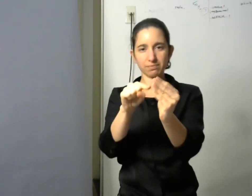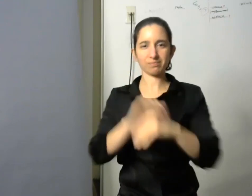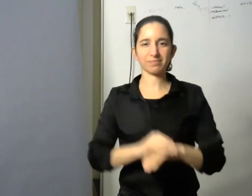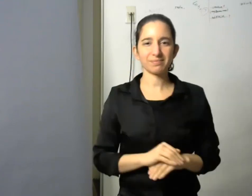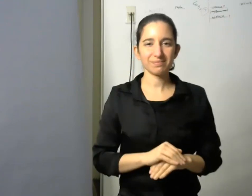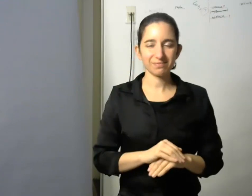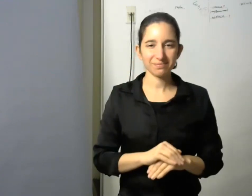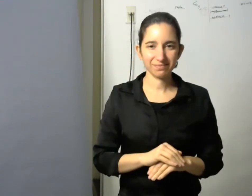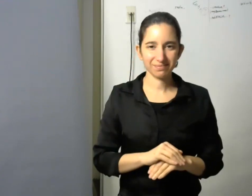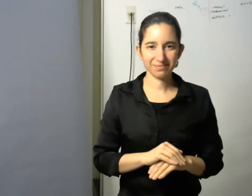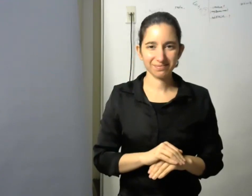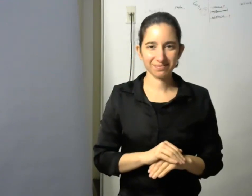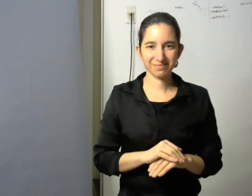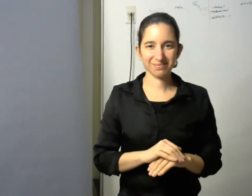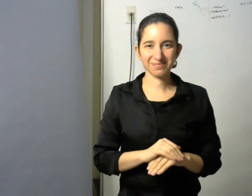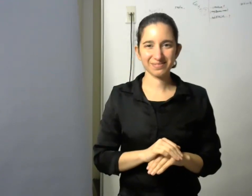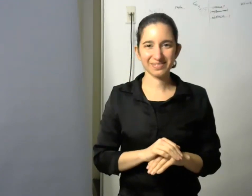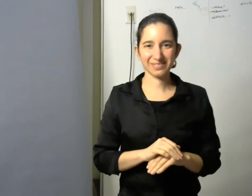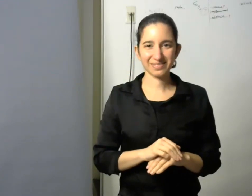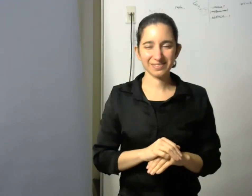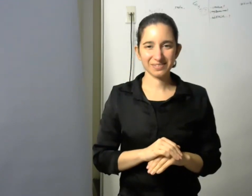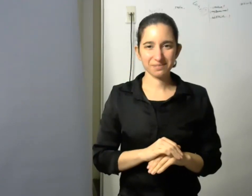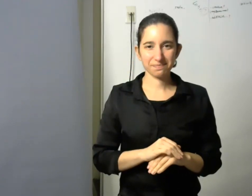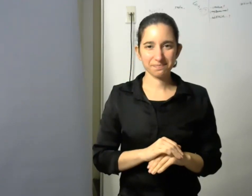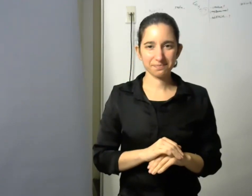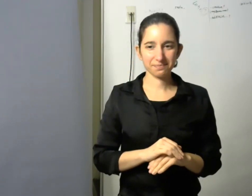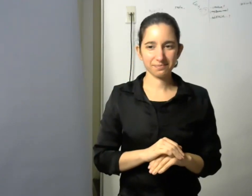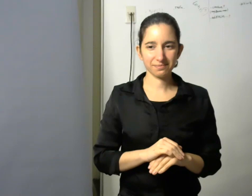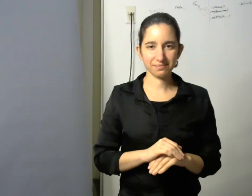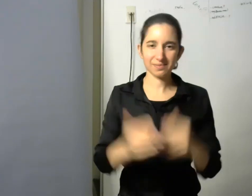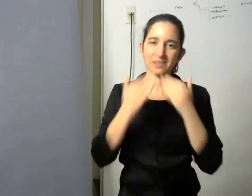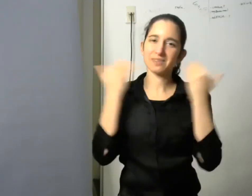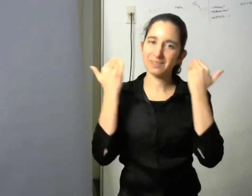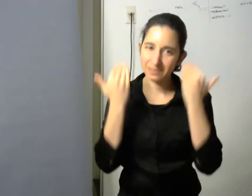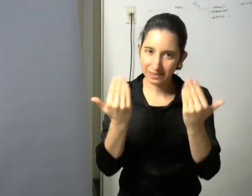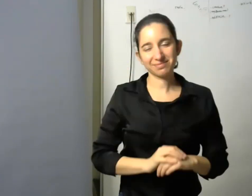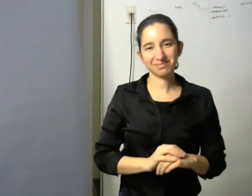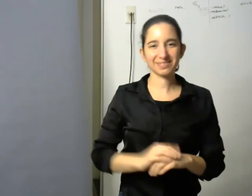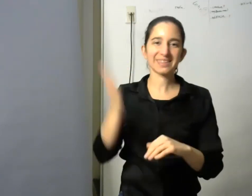bueno es difícil gracias gracias a todos